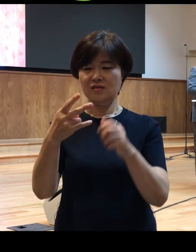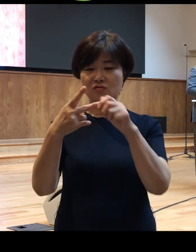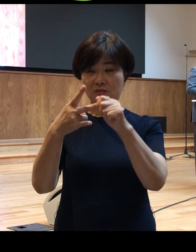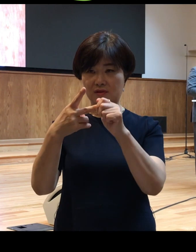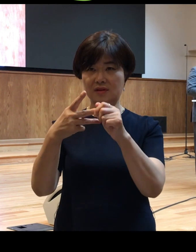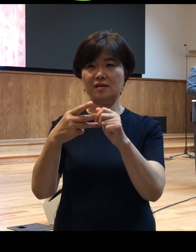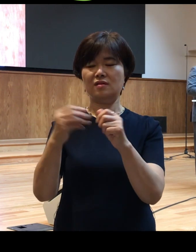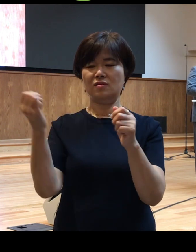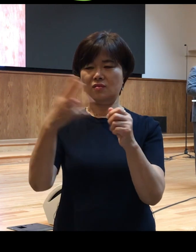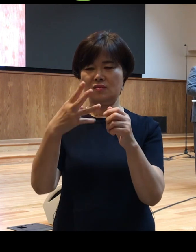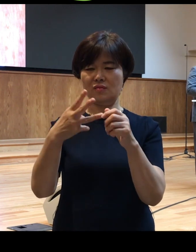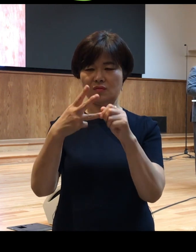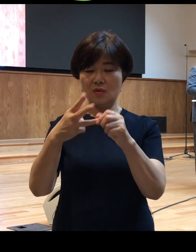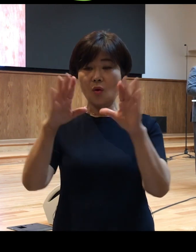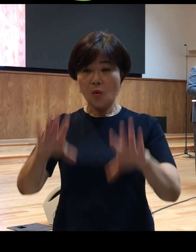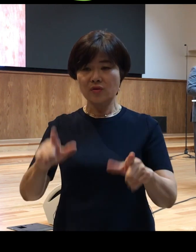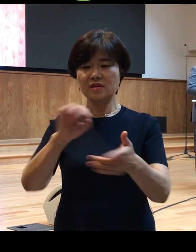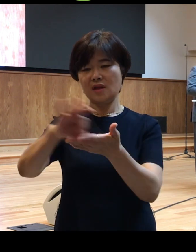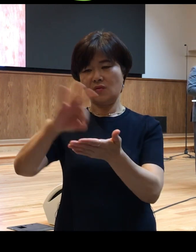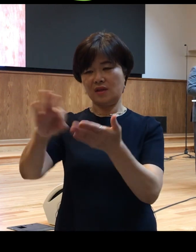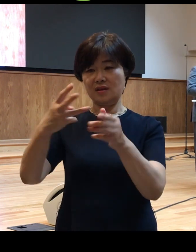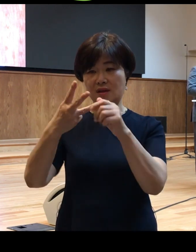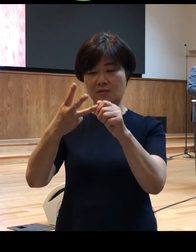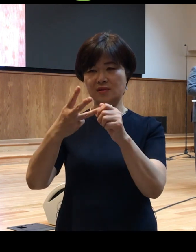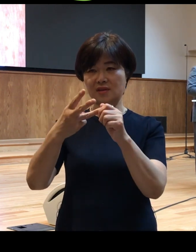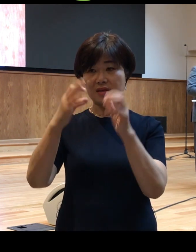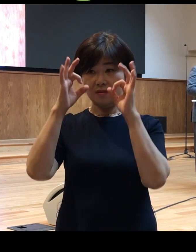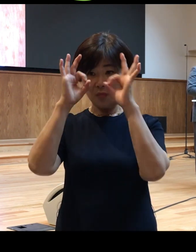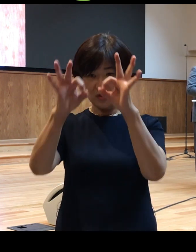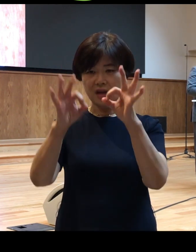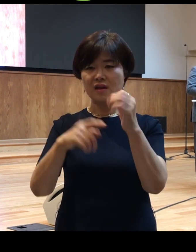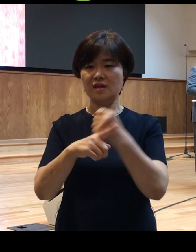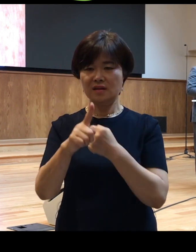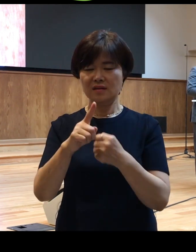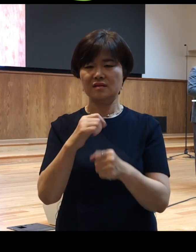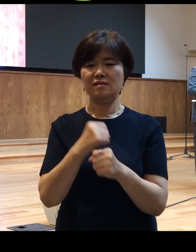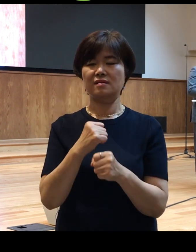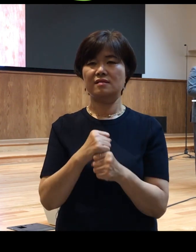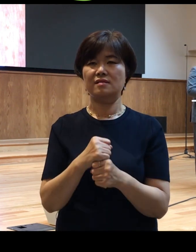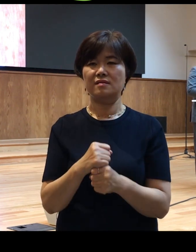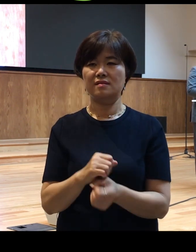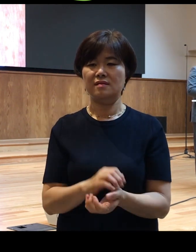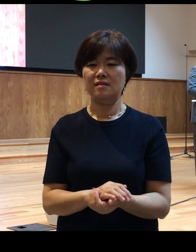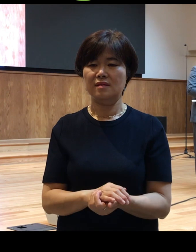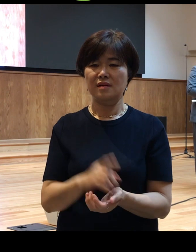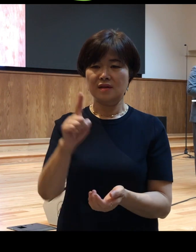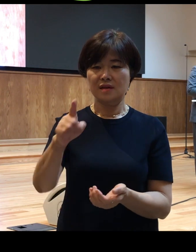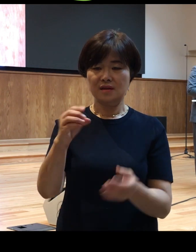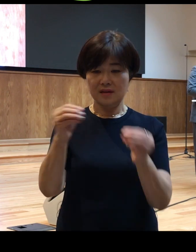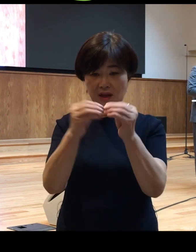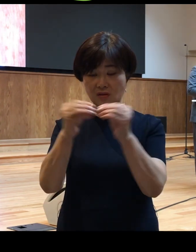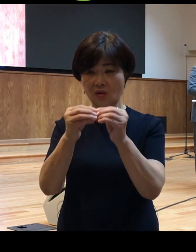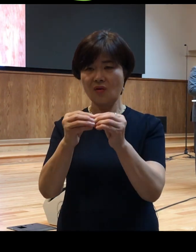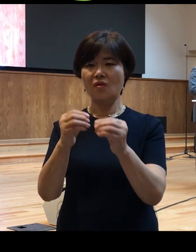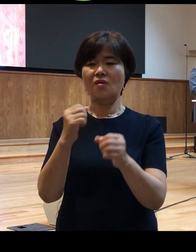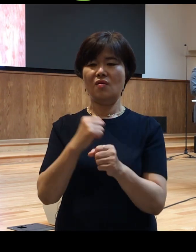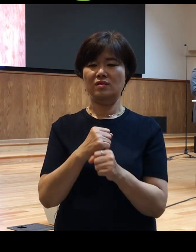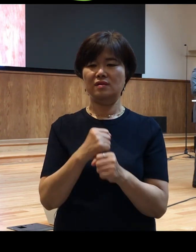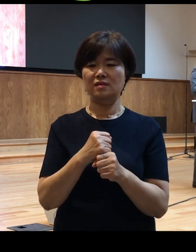오늘 본문에 사용된 아테니조라고 하는 단어가 있는데 그럼 이 단어는 의도를 가지고